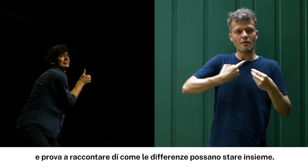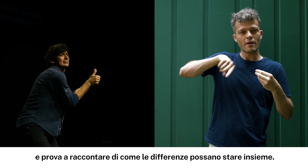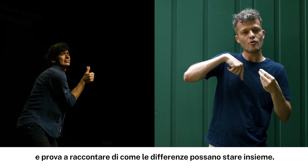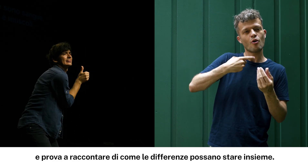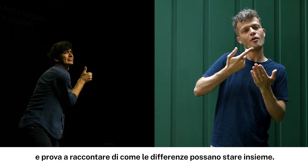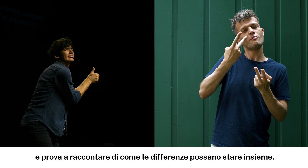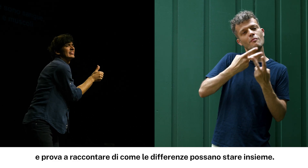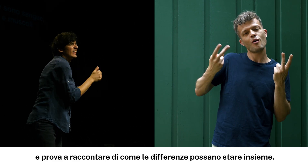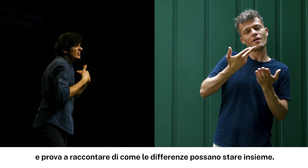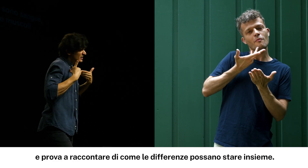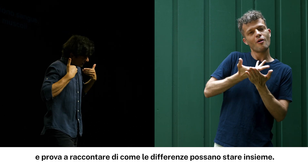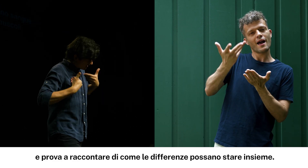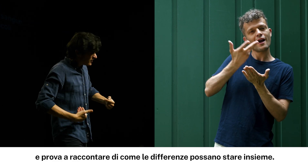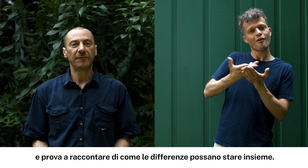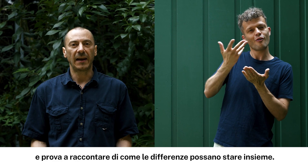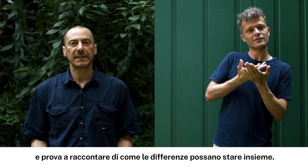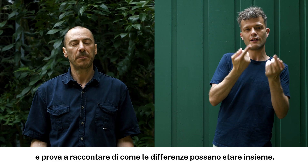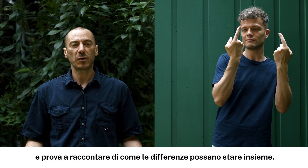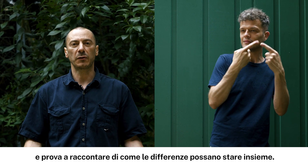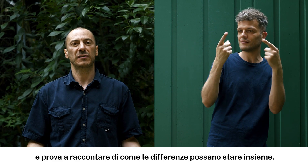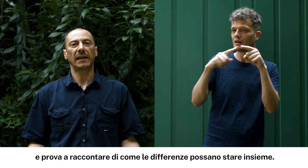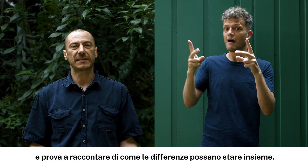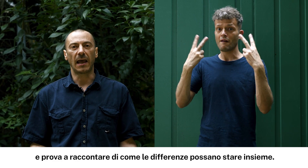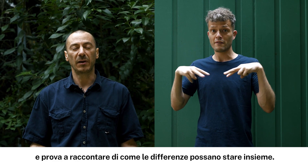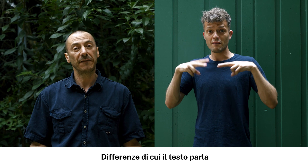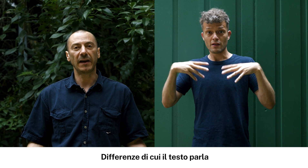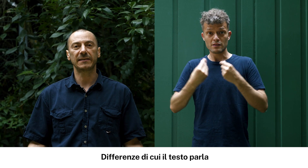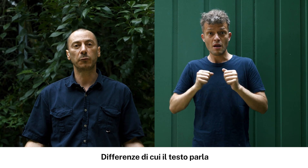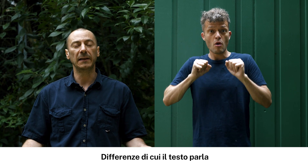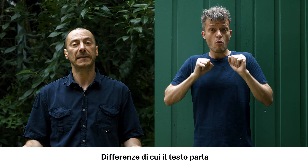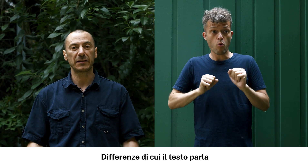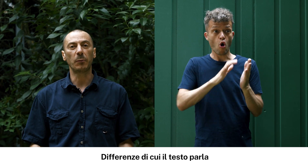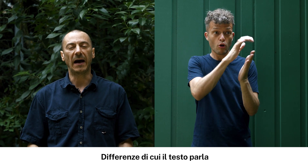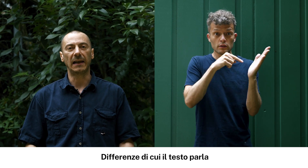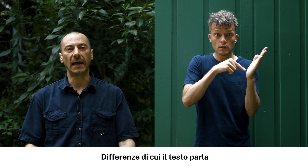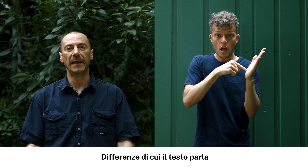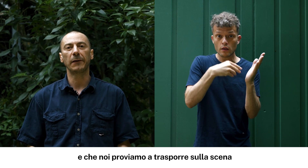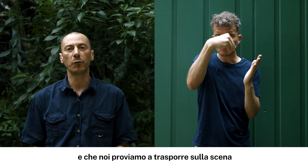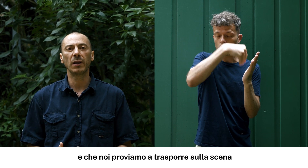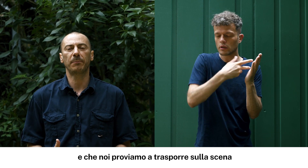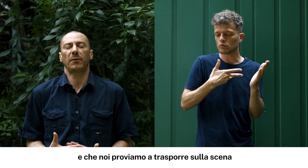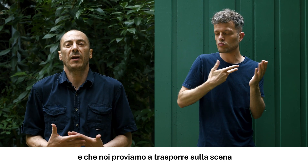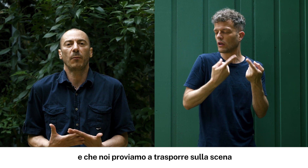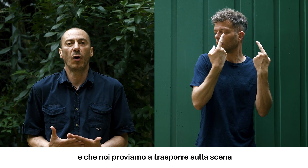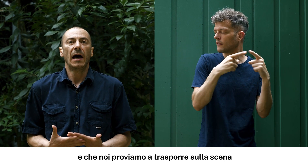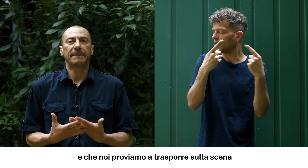raccontare di come le differenze possano stare assieme, differenze di cui il testo parla e che noi proviamo a